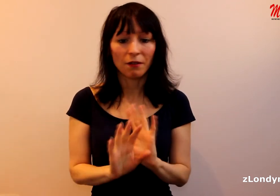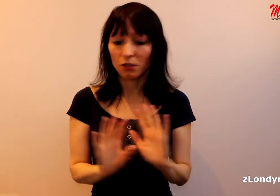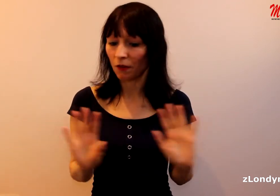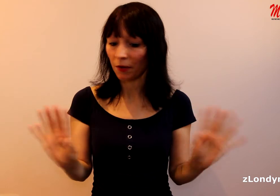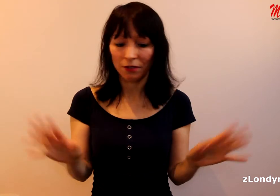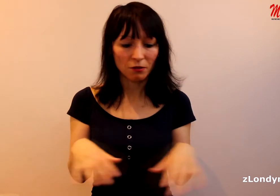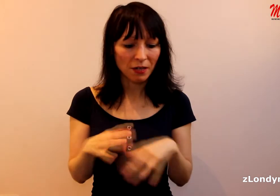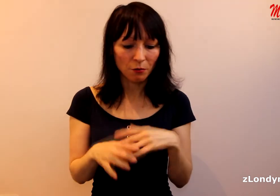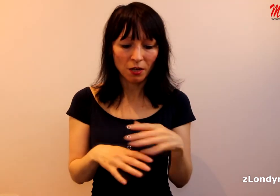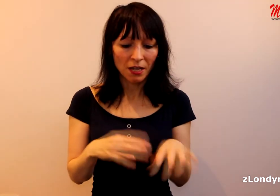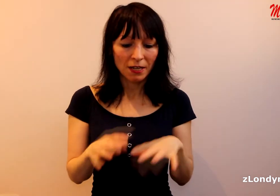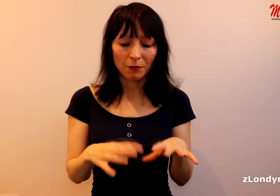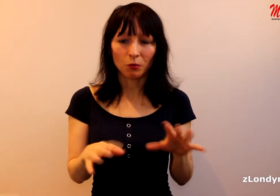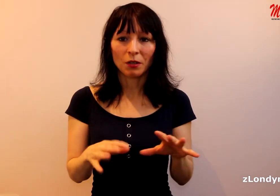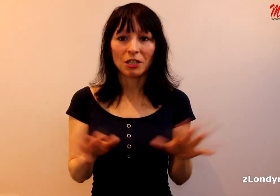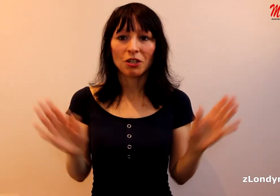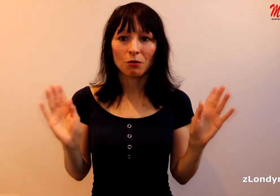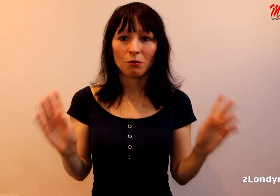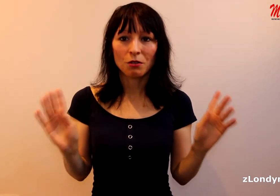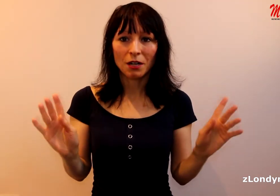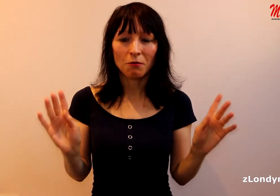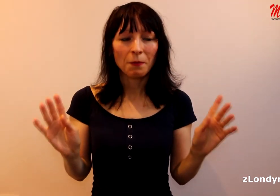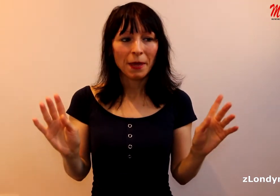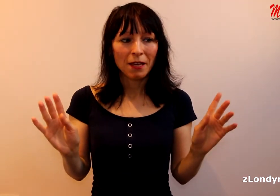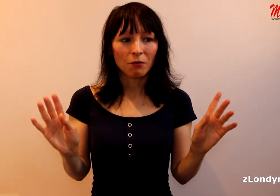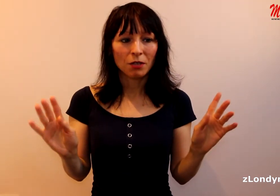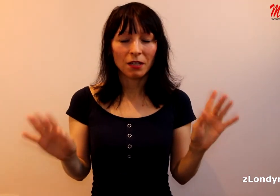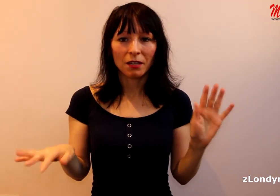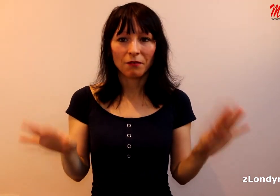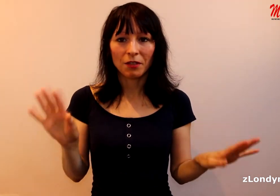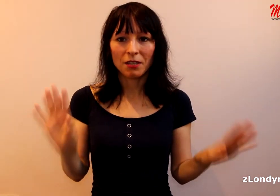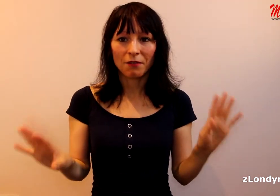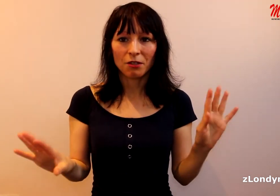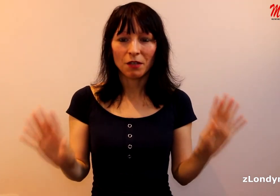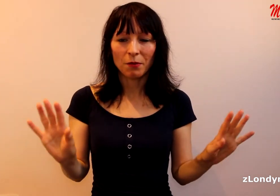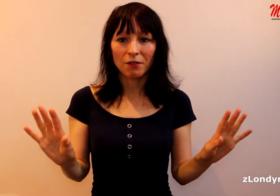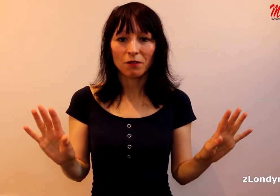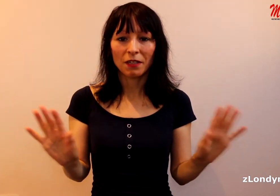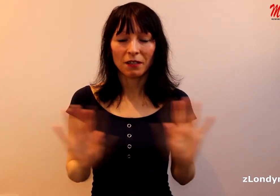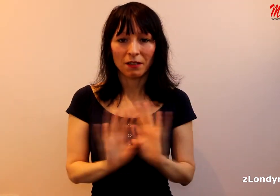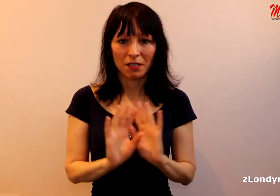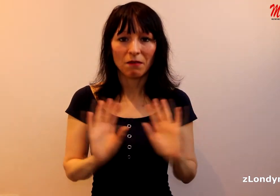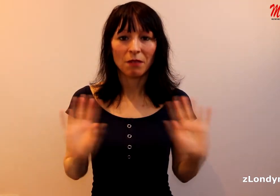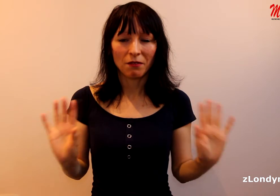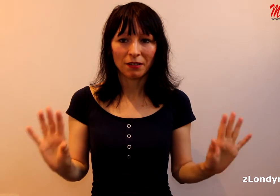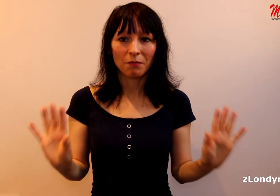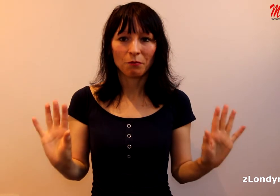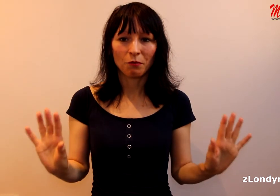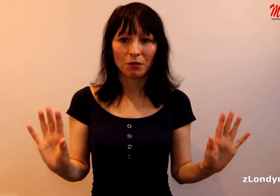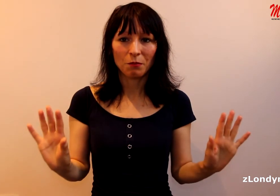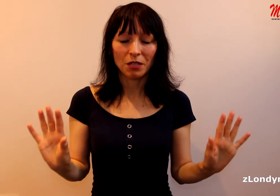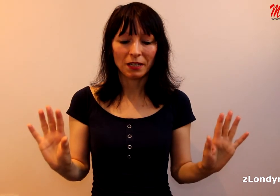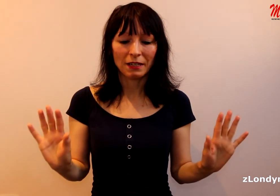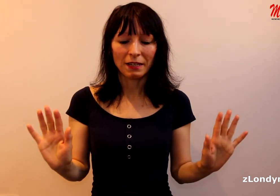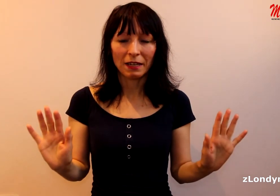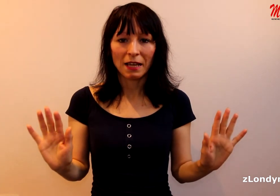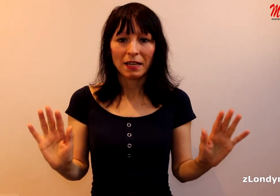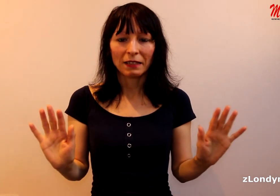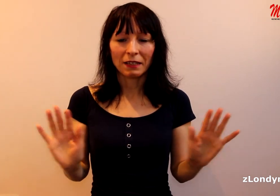levecové, pravecové nebo to. I když na druhou stranu u těch víc levecových, pravecových, jak jsem vám dávala ty původní příklady, tak